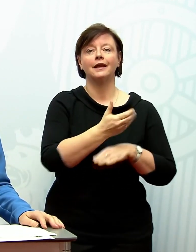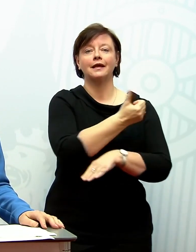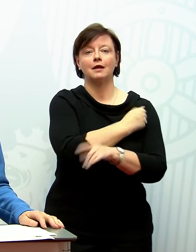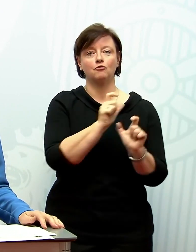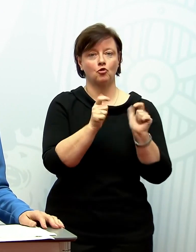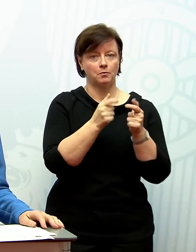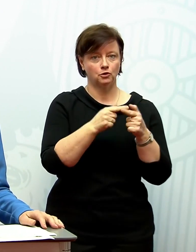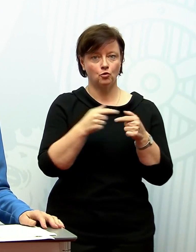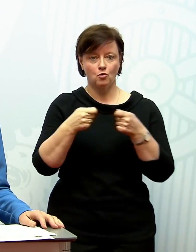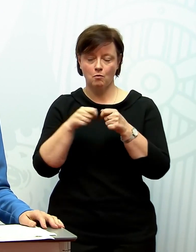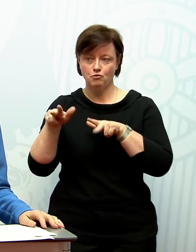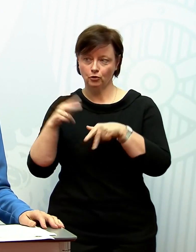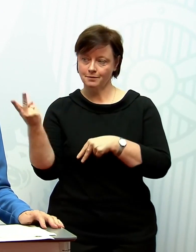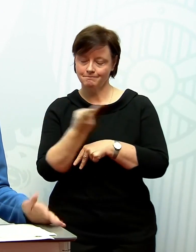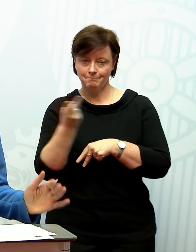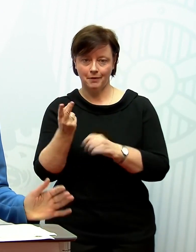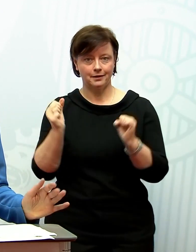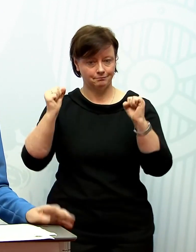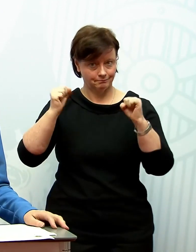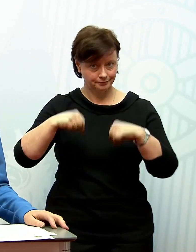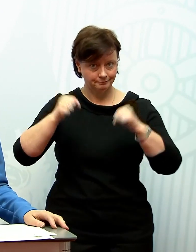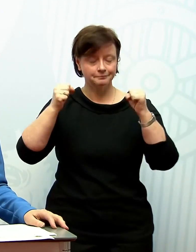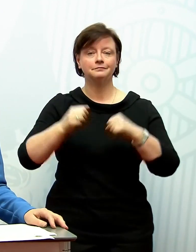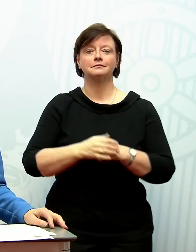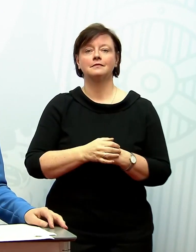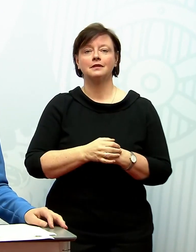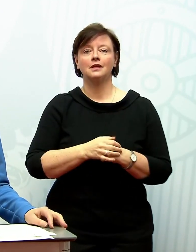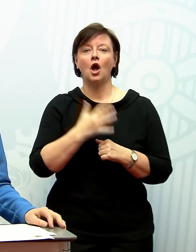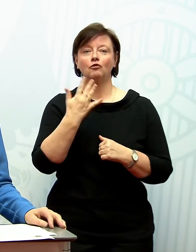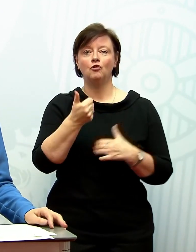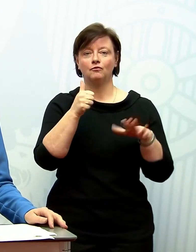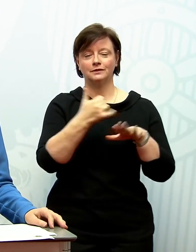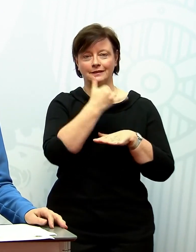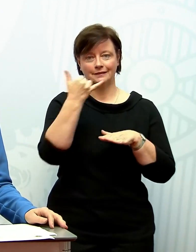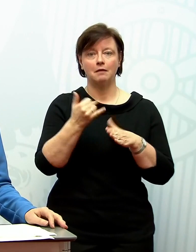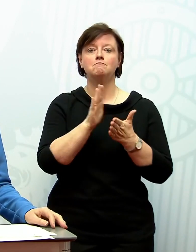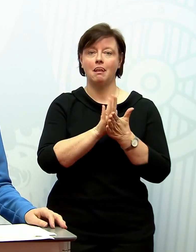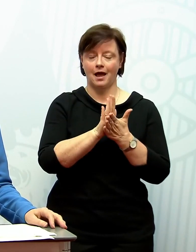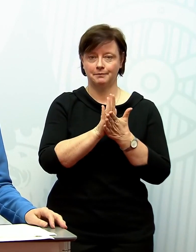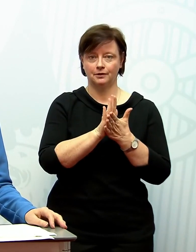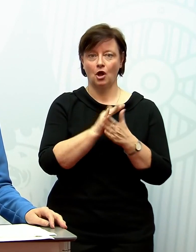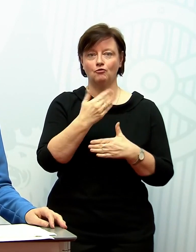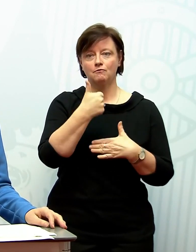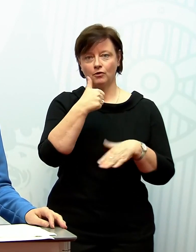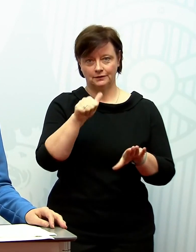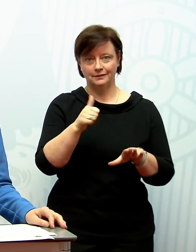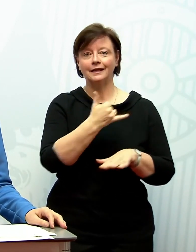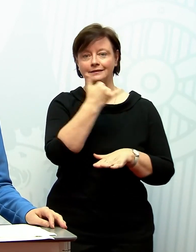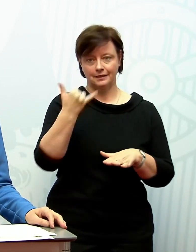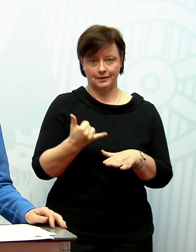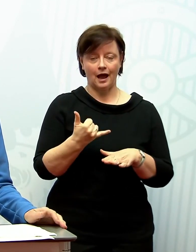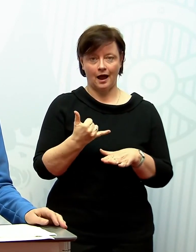haben ja beschlossen, dass es bei den 65 Jahre bleiben wird. Also der Impfstoff kann Menschen